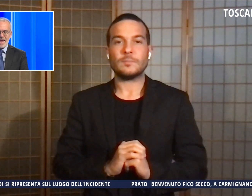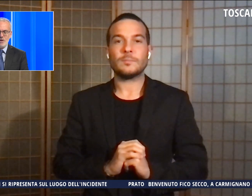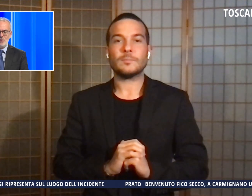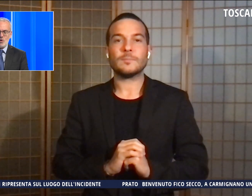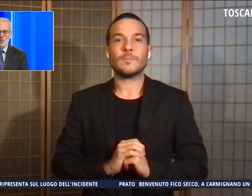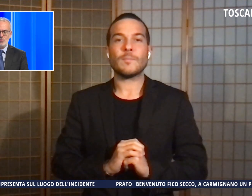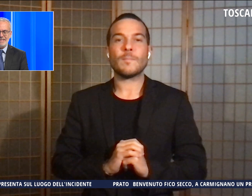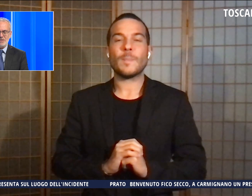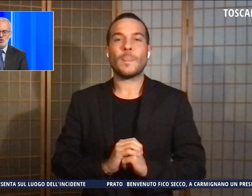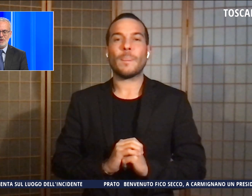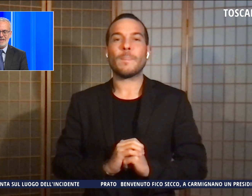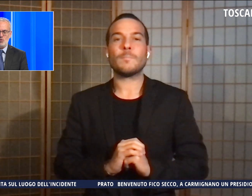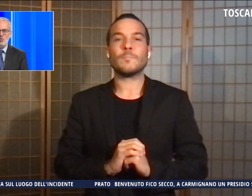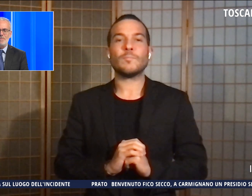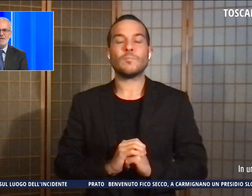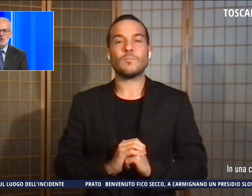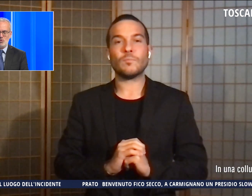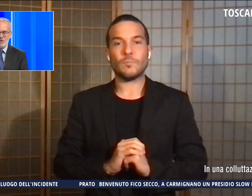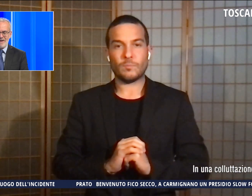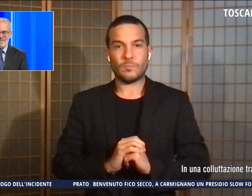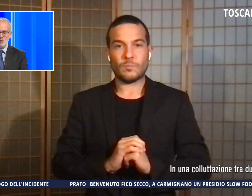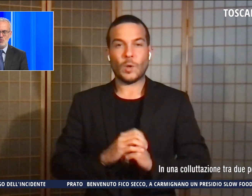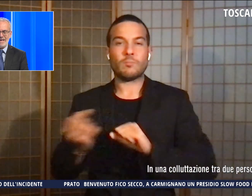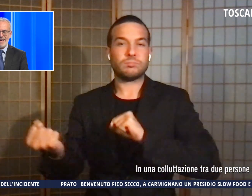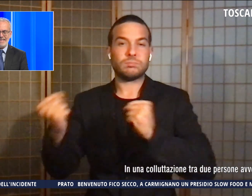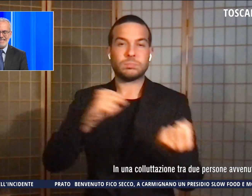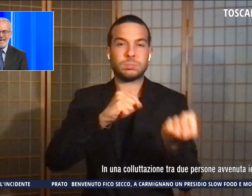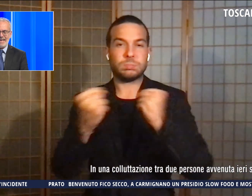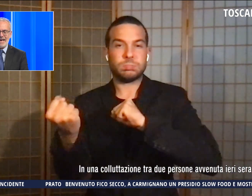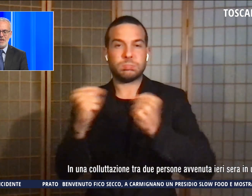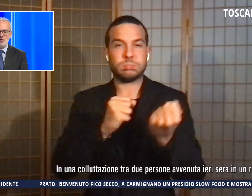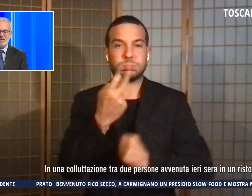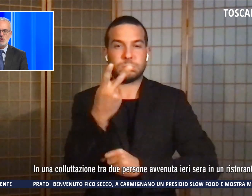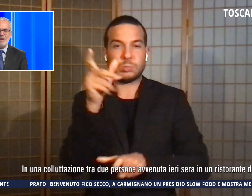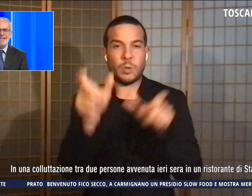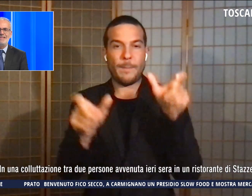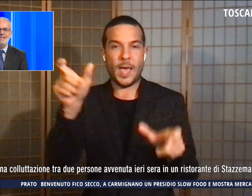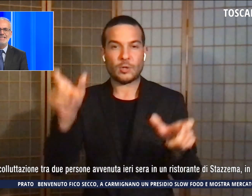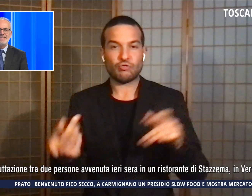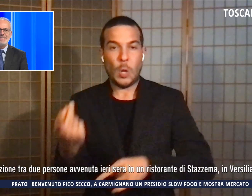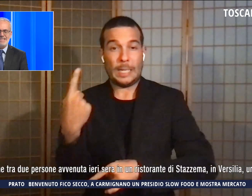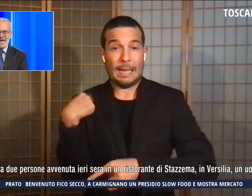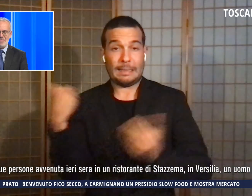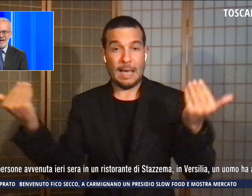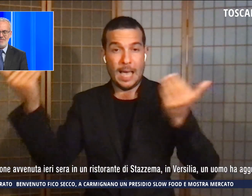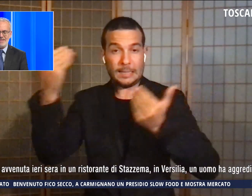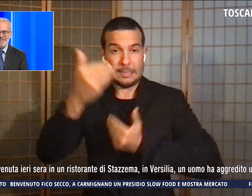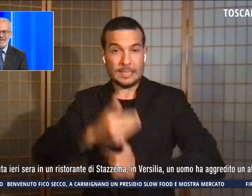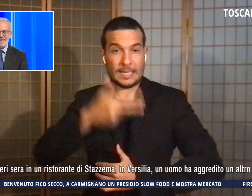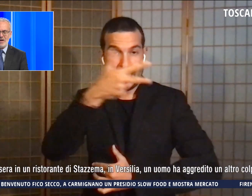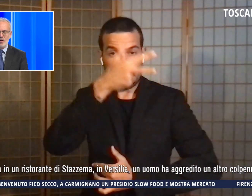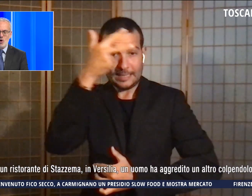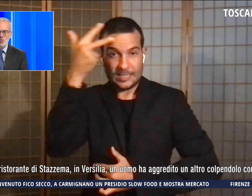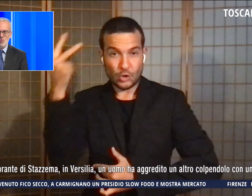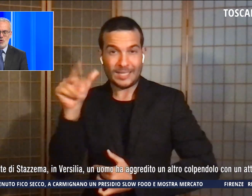In una colluttazione tra due persone avvenuta ieri sera in un ristorante di Stazzema in